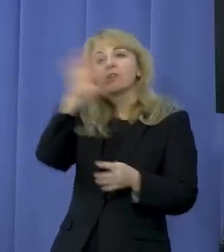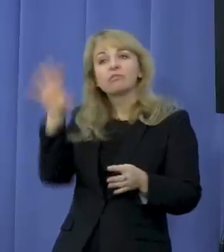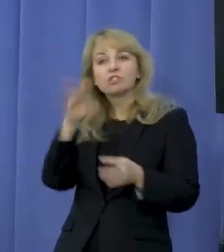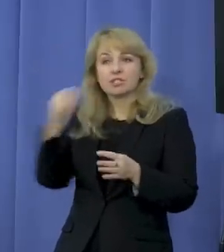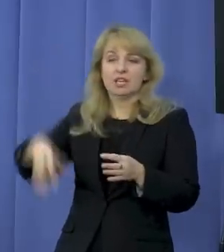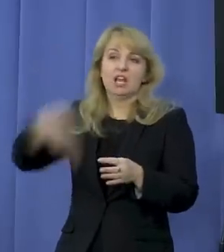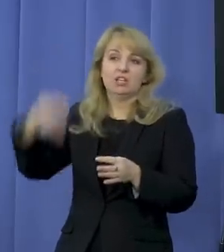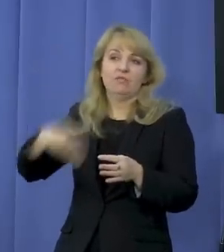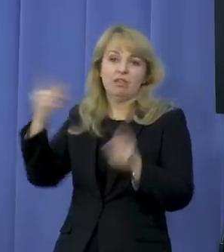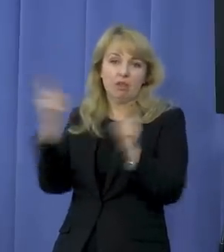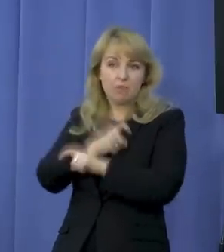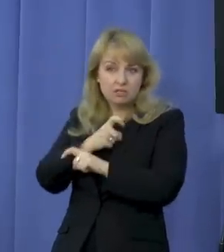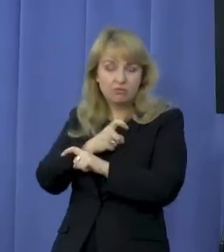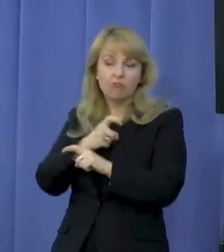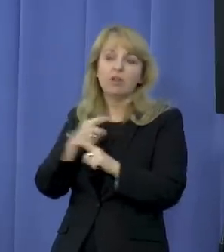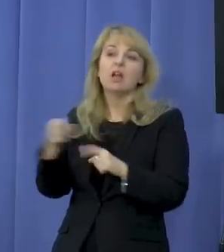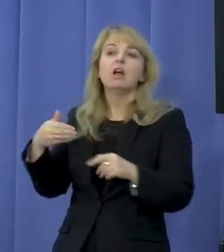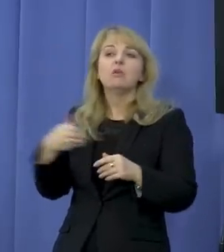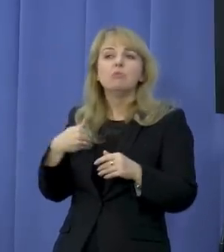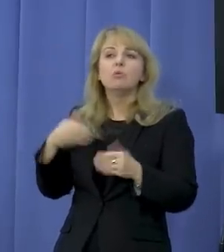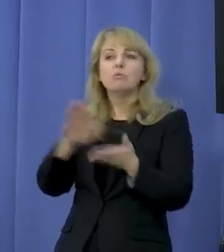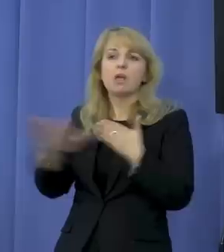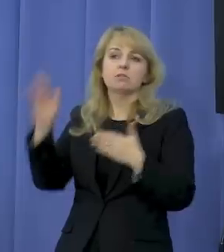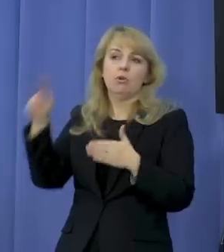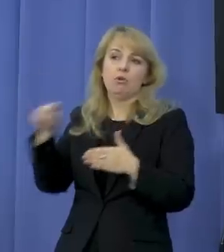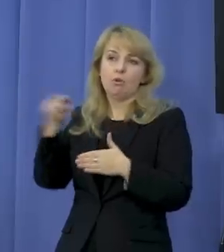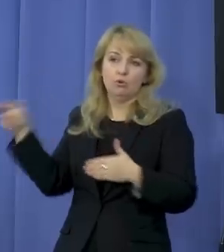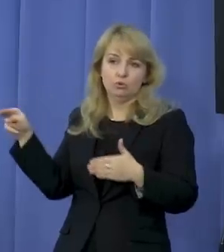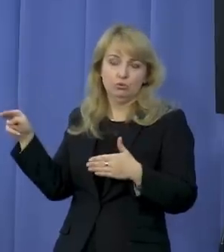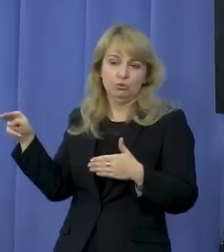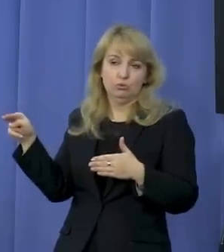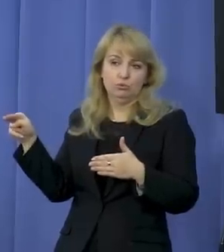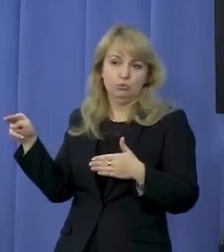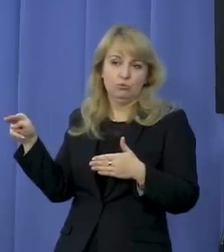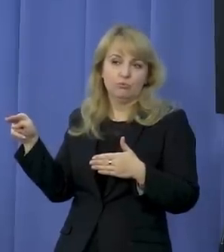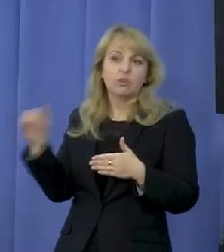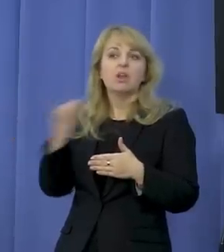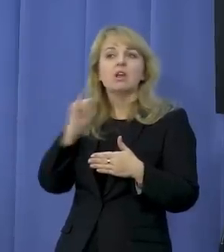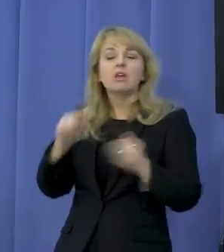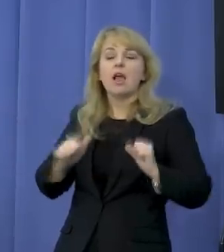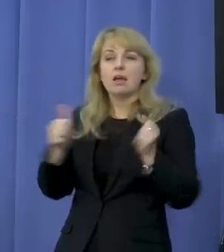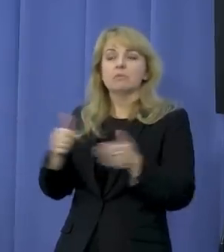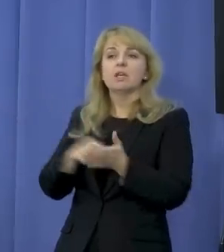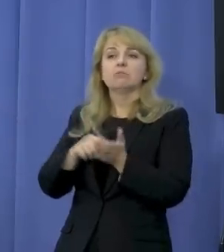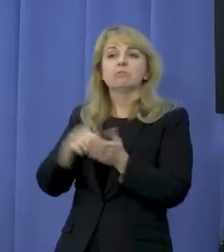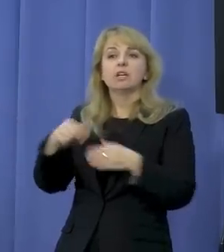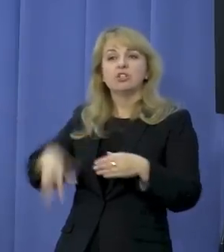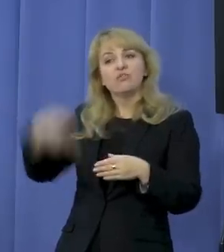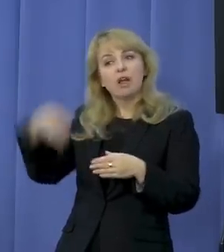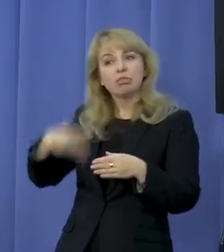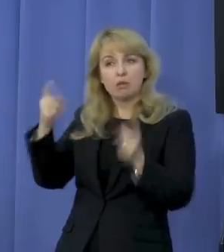państwowe miały charakter świecki i żeby w tych